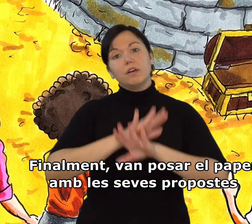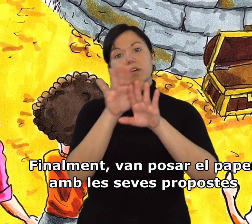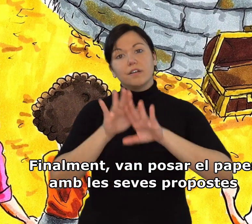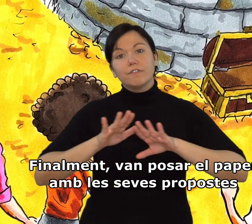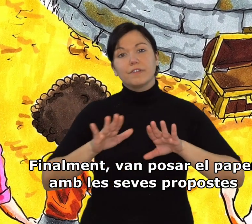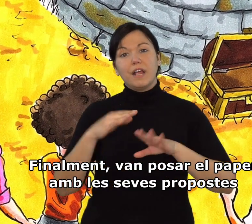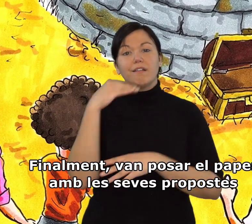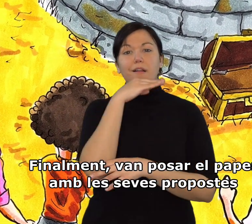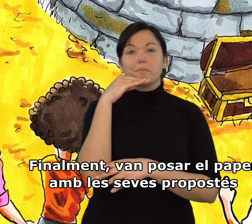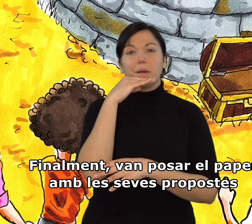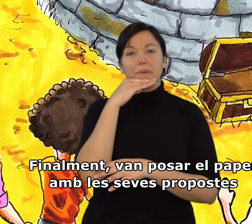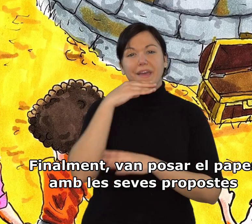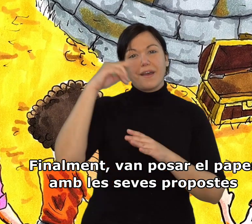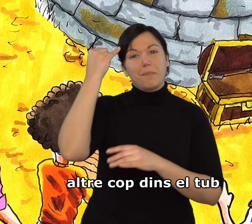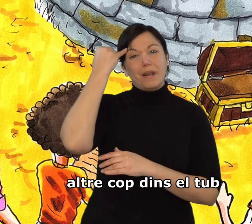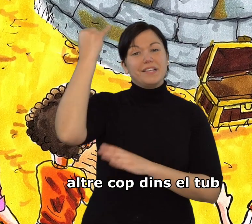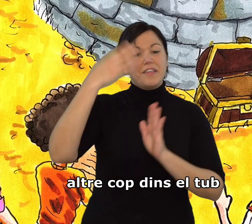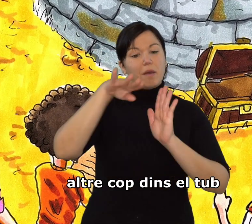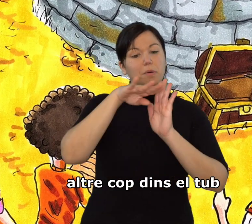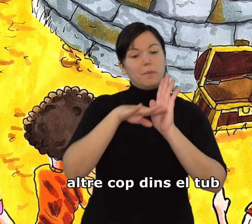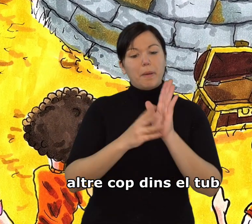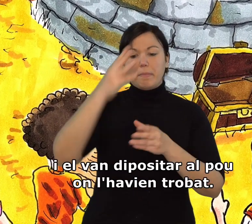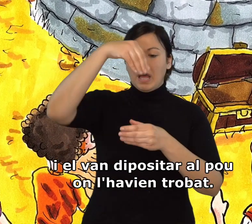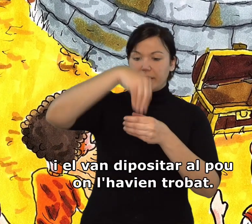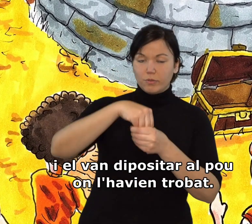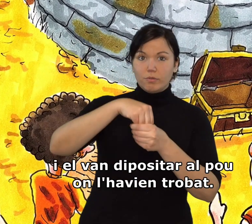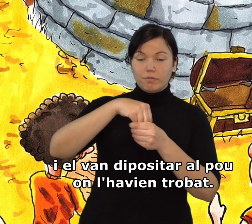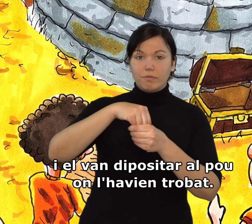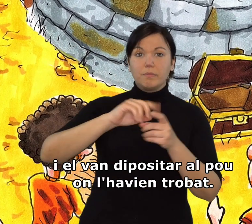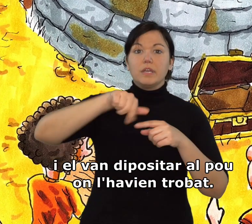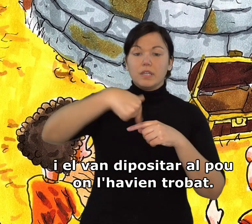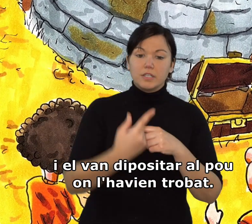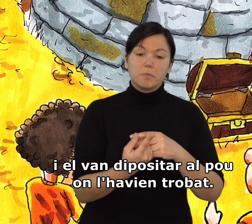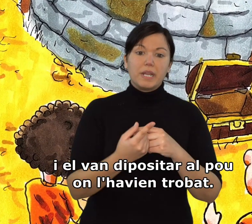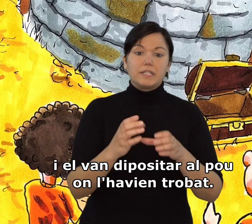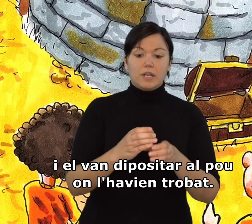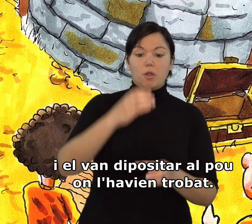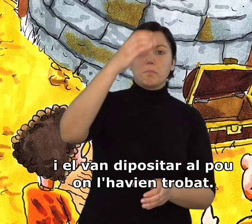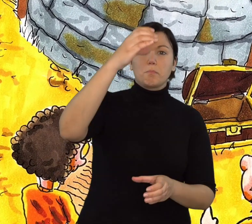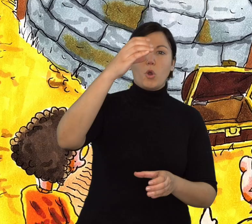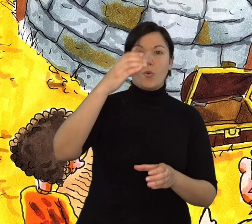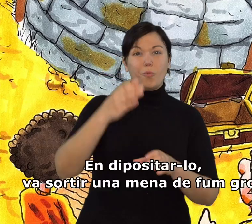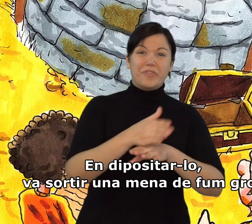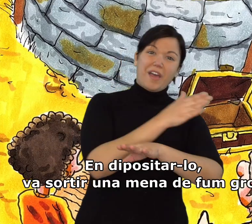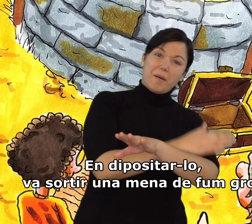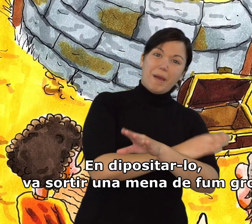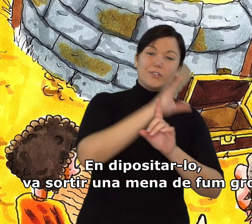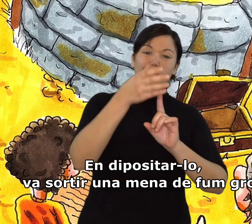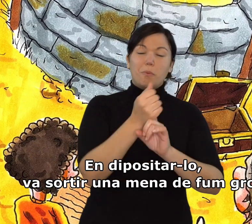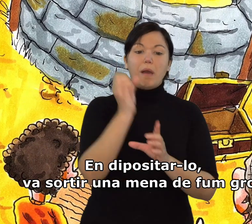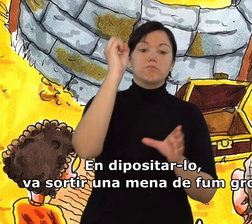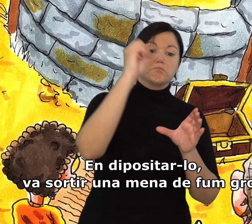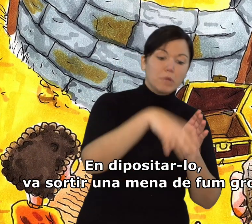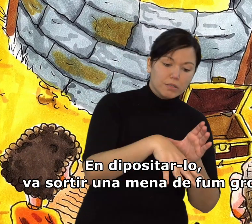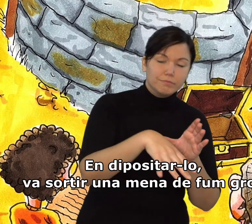Finalment, van posar el paper amb les seves propostes altre cop dins el tub i el van dipositar al pou on l'havien trobat. En dipositar